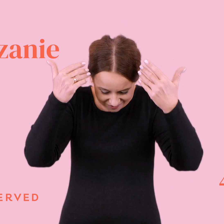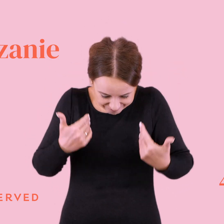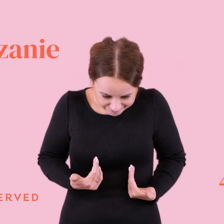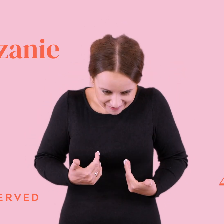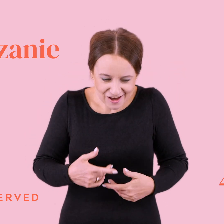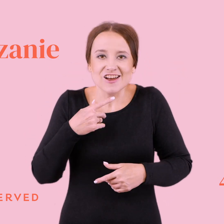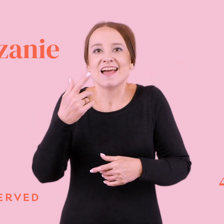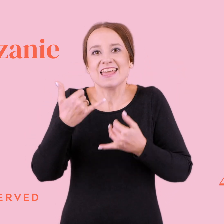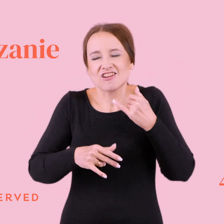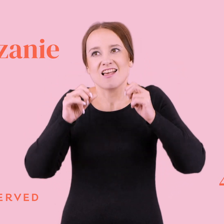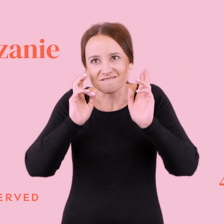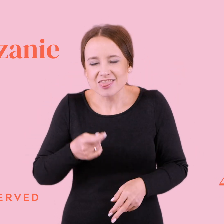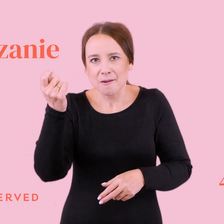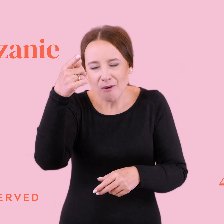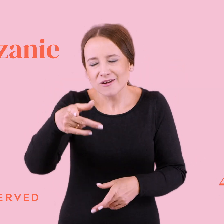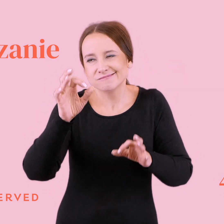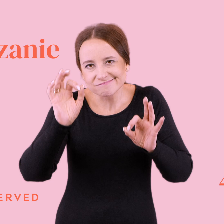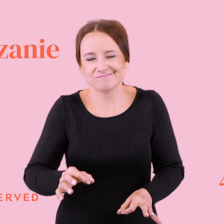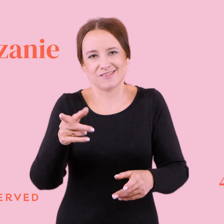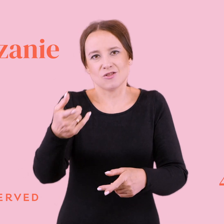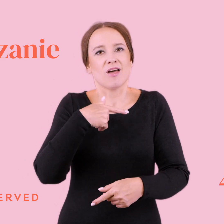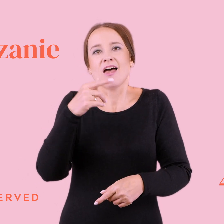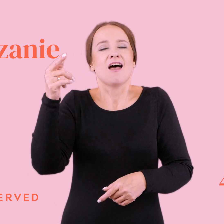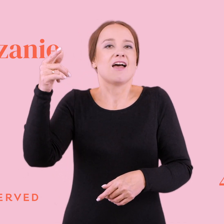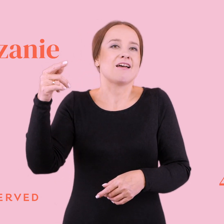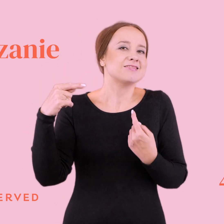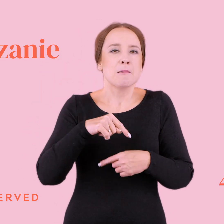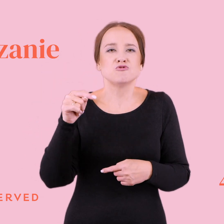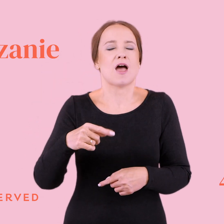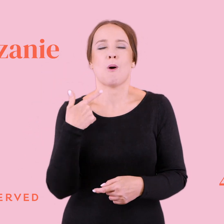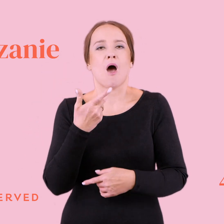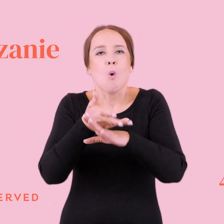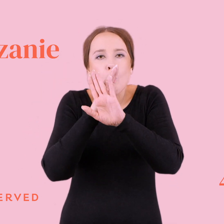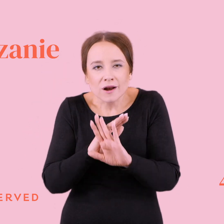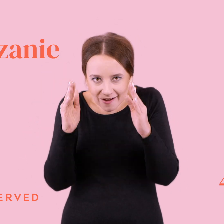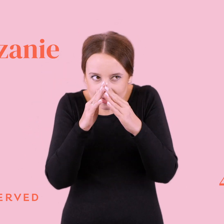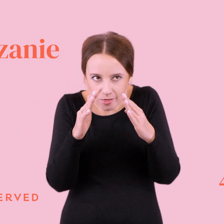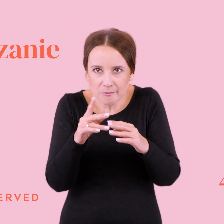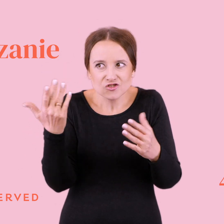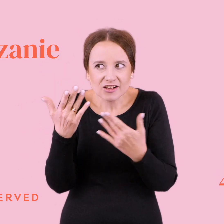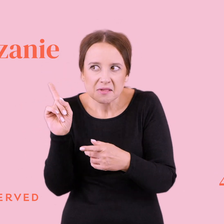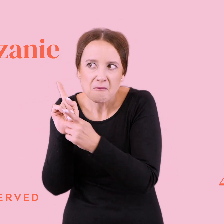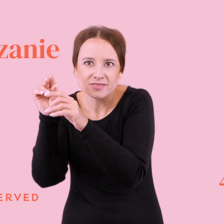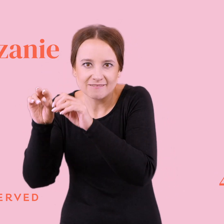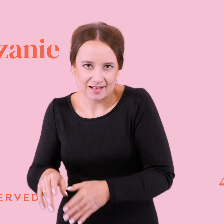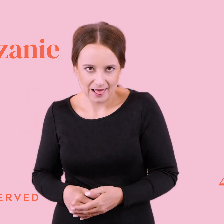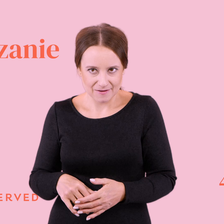pojechała. Gdyby tak było, to przynajmniej będzie musiała siedzieć i się ukrywać w chacie w obawie, że po prostu gdzieś go w sklepie spotka i że będzie straszna piocha.